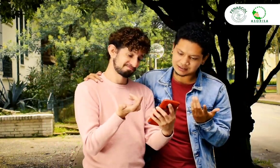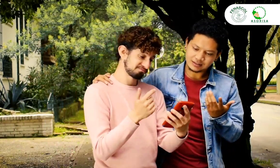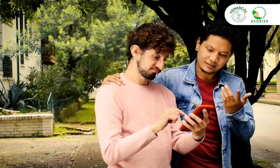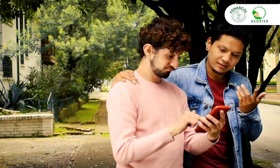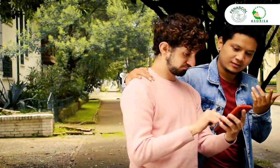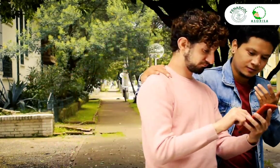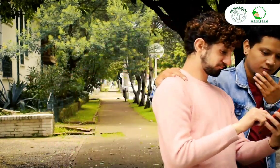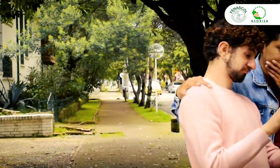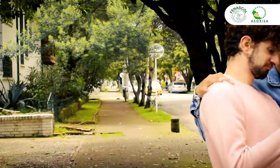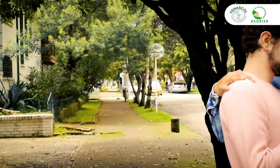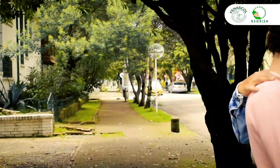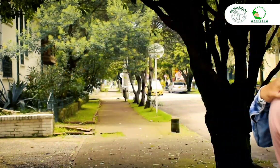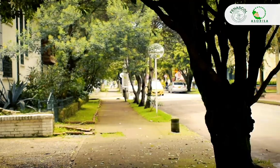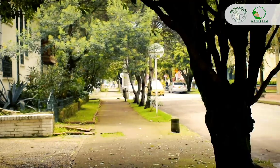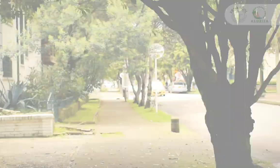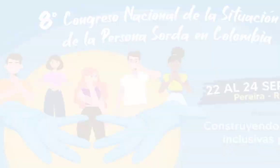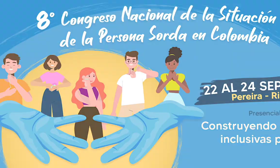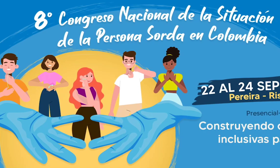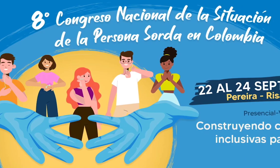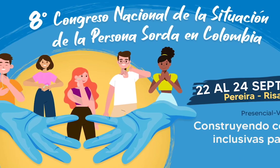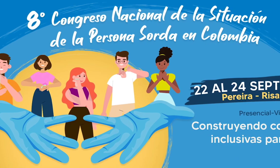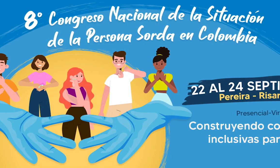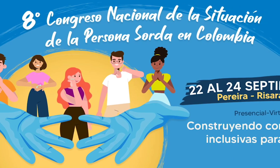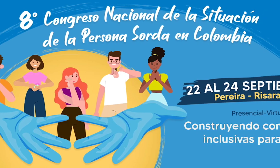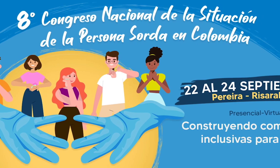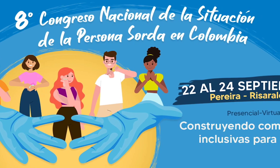este o este Sí